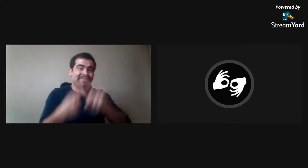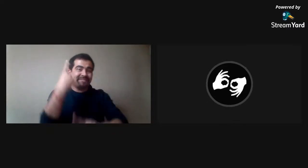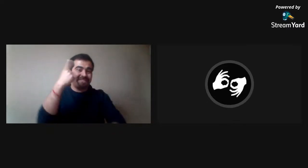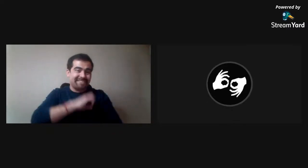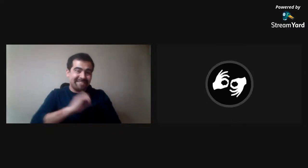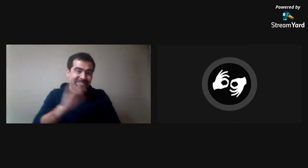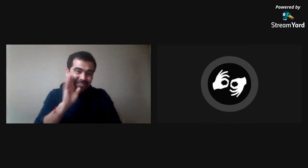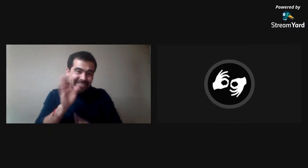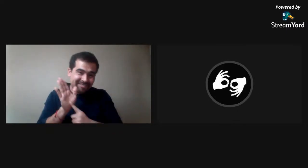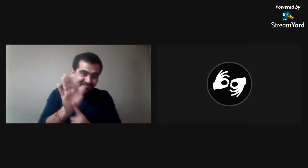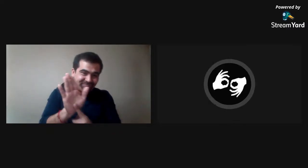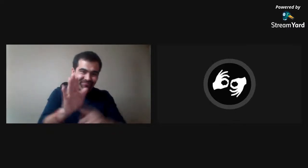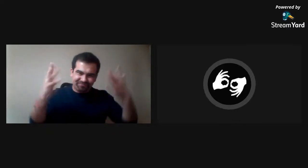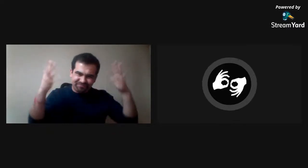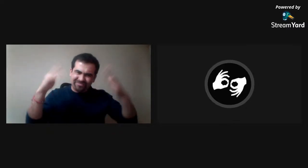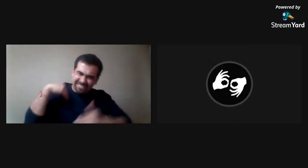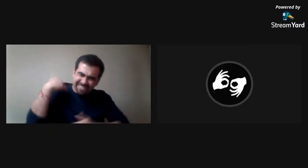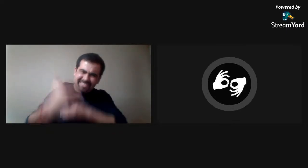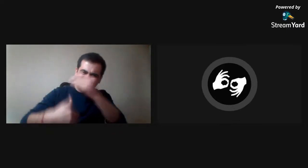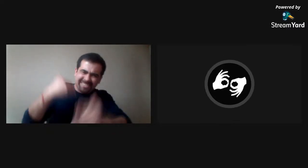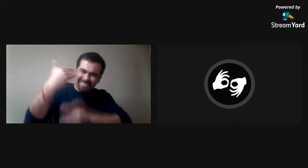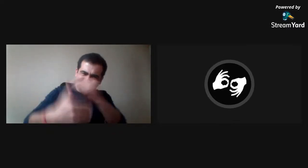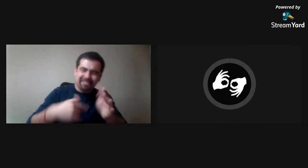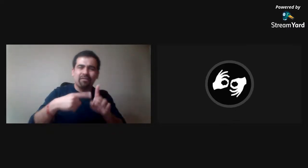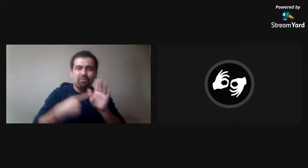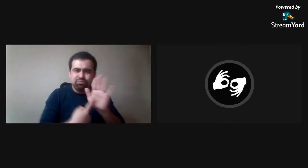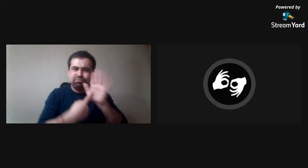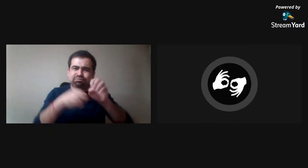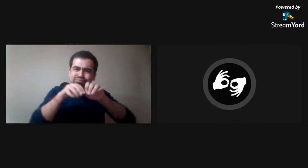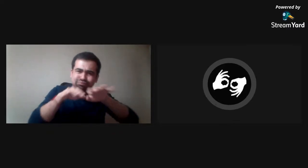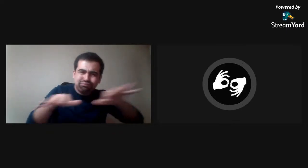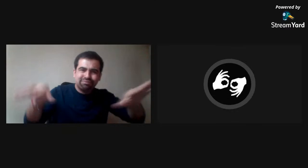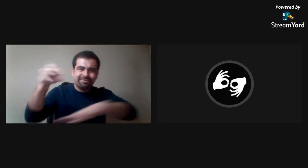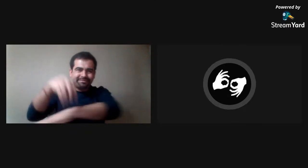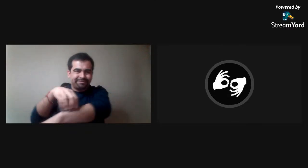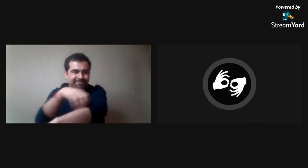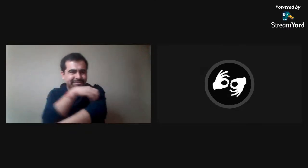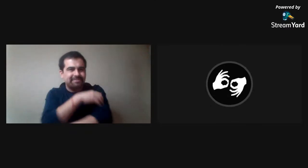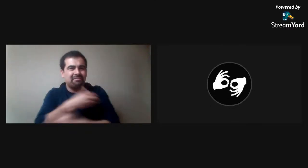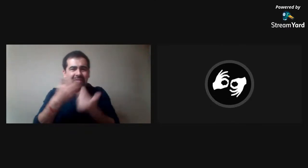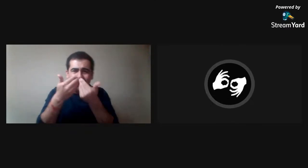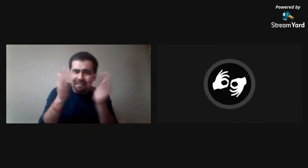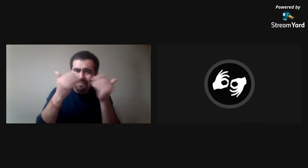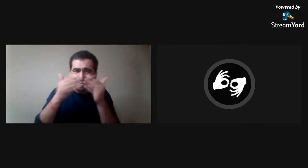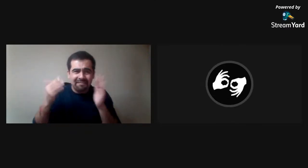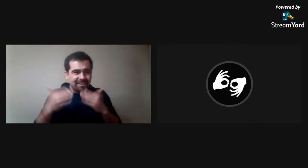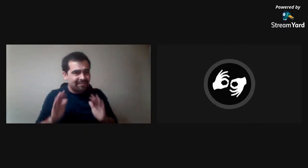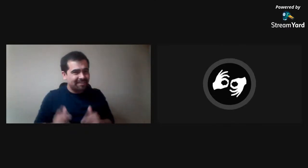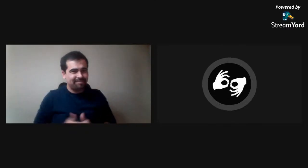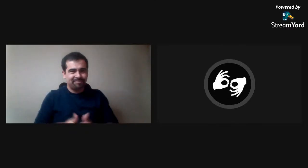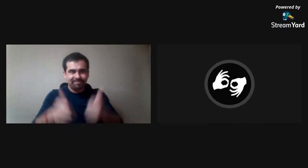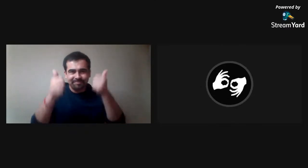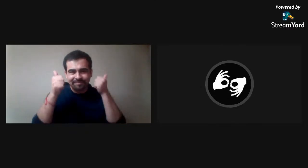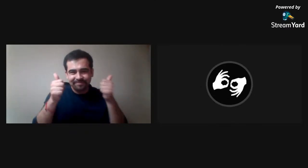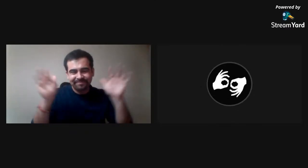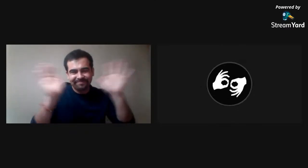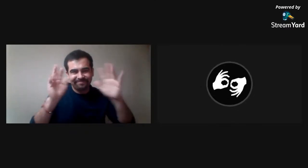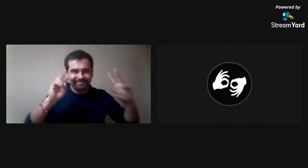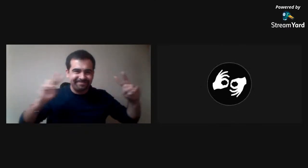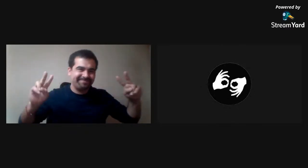comentaron. Un aplauso para todos y, bueno, esta actividad e iniciativa es de la Escuela Santiago Apóstol. Así que sigan difundiéndola a través de las distintas regiones.